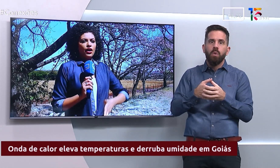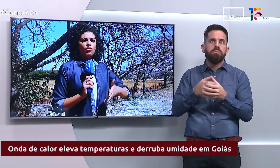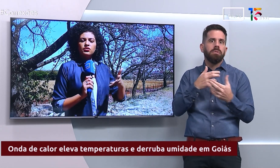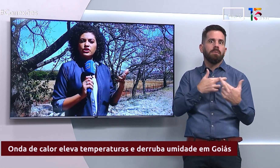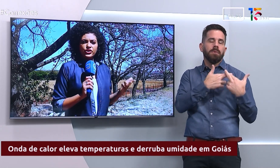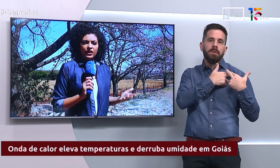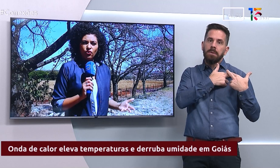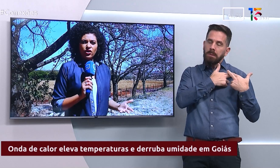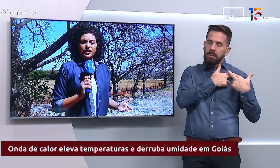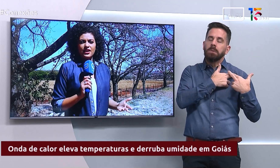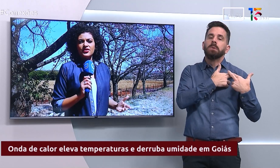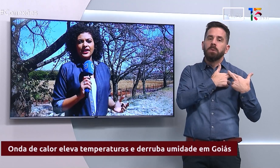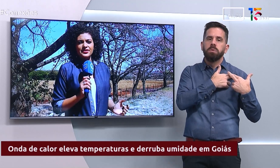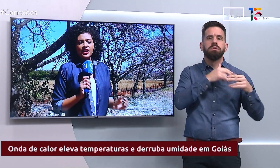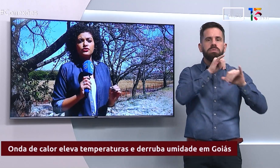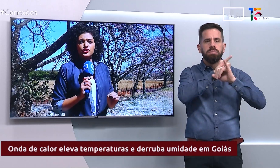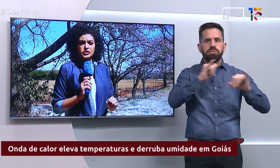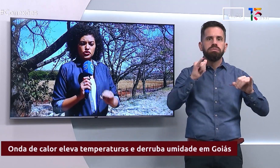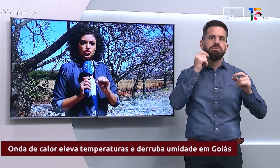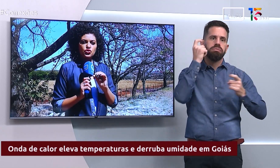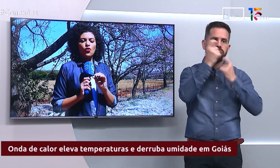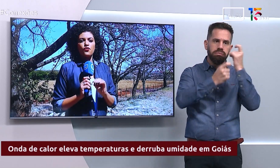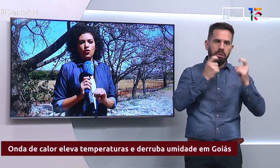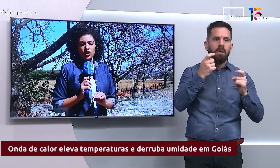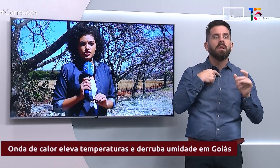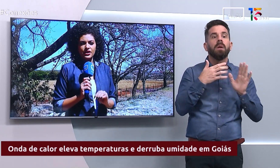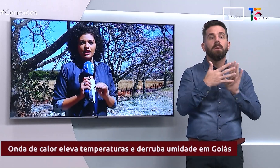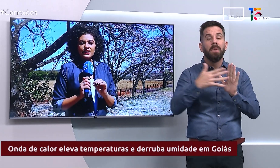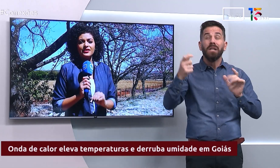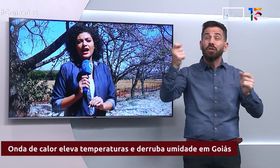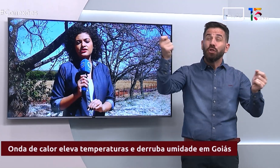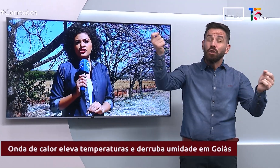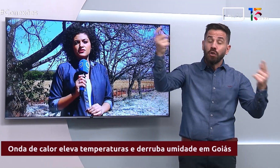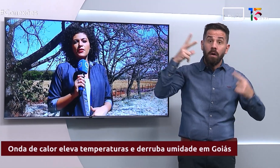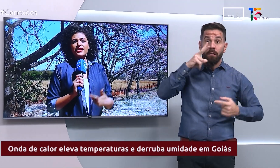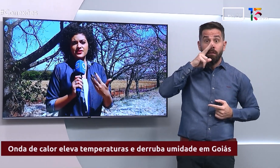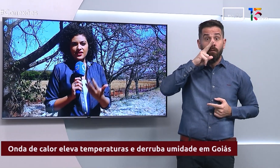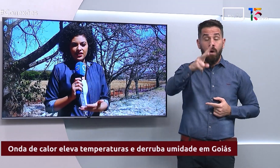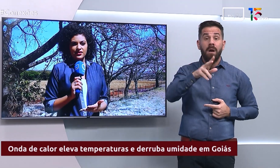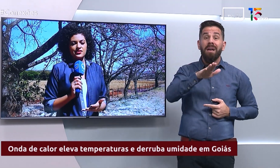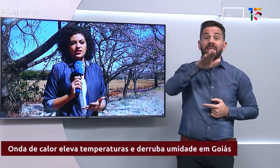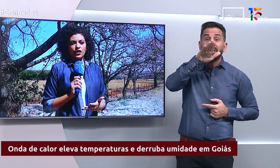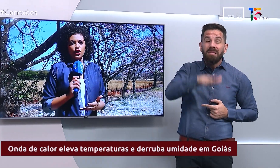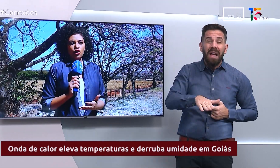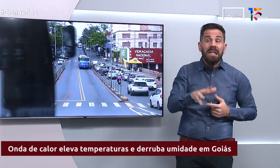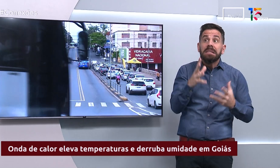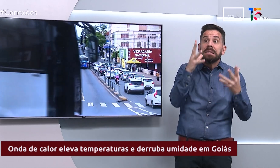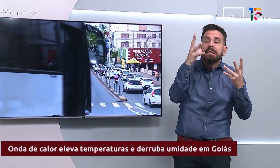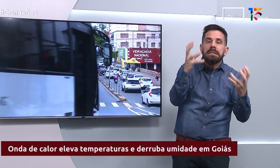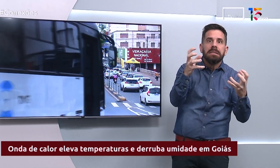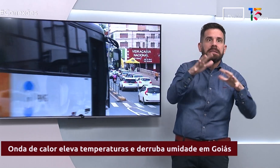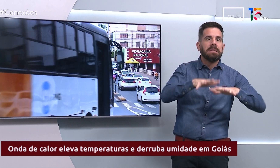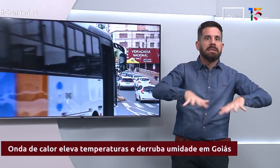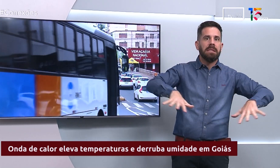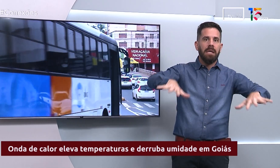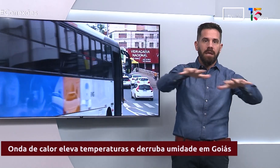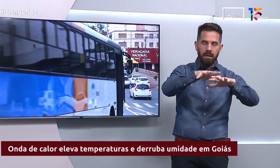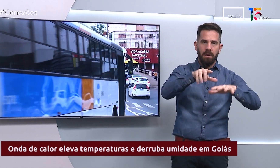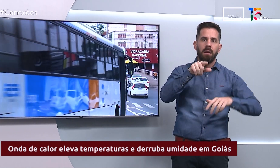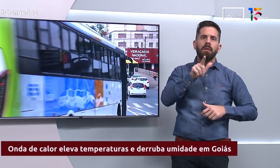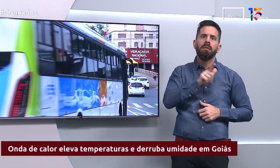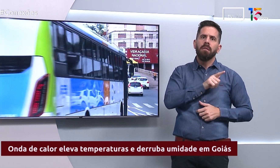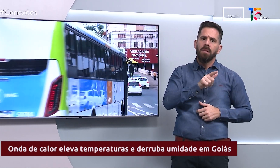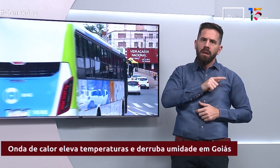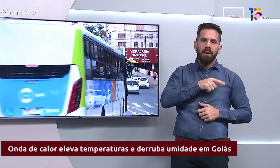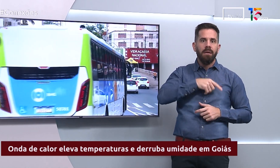é a onda de calor que deve trazer dias de sol forte e tardes mais secas. O fenômeno impede a